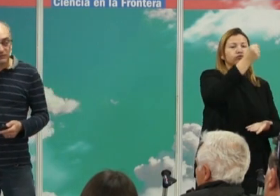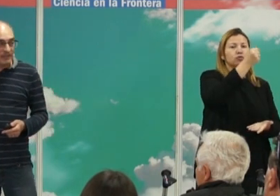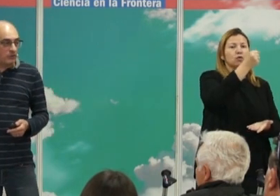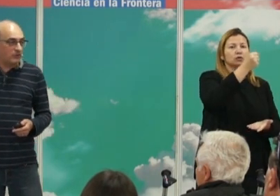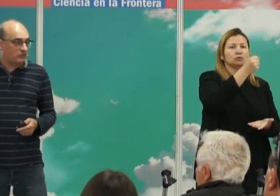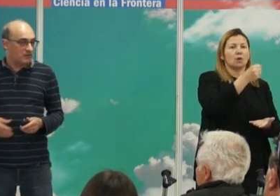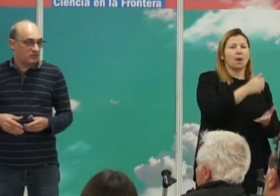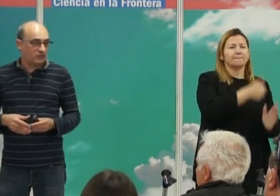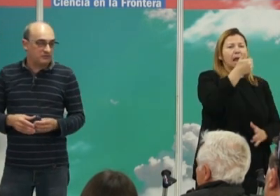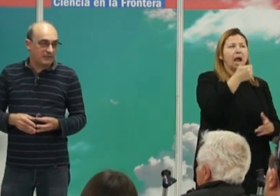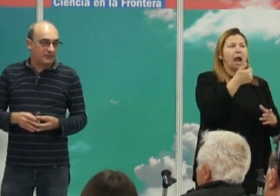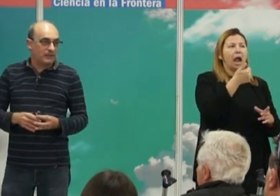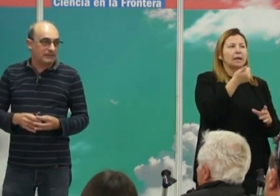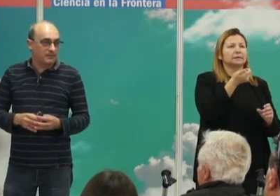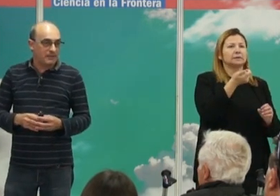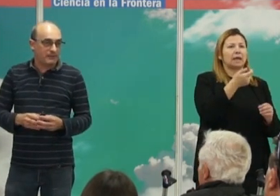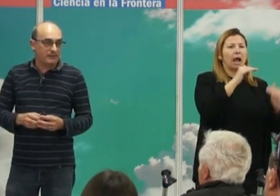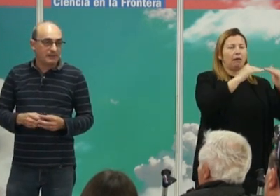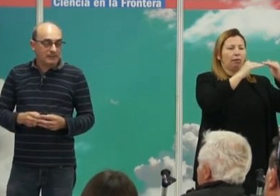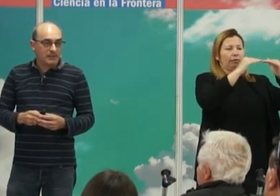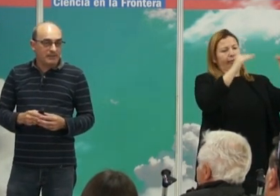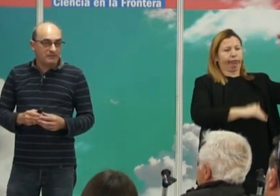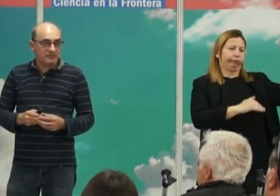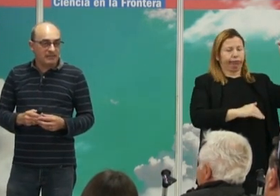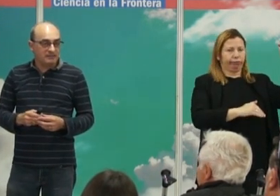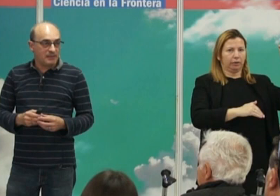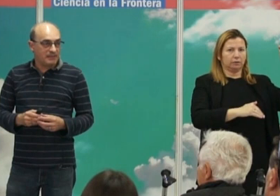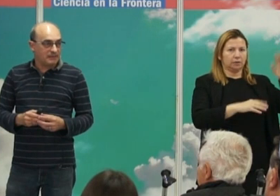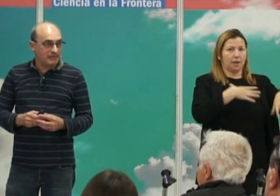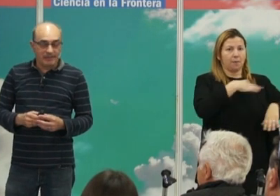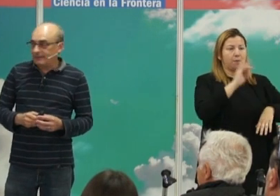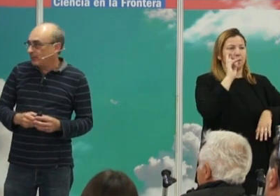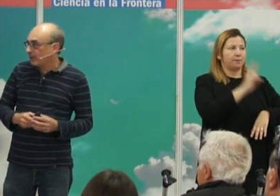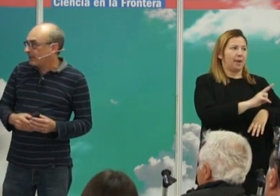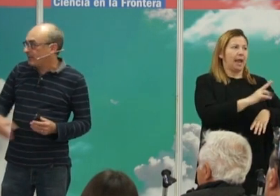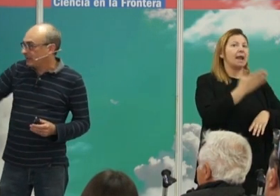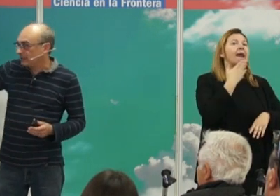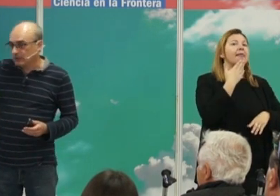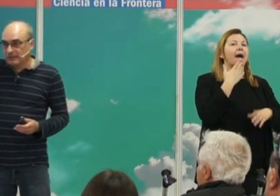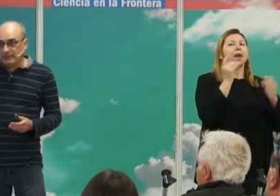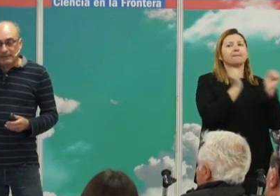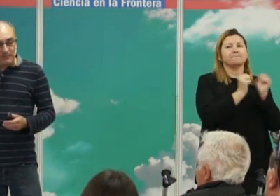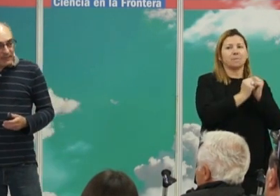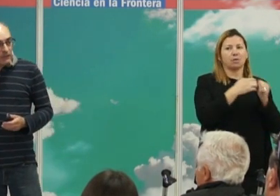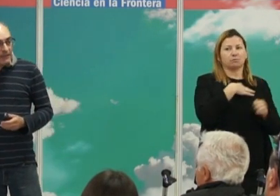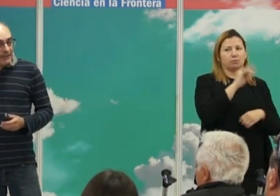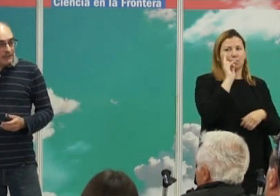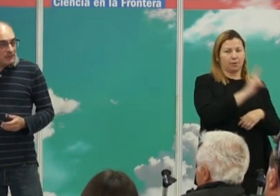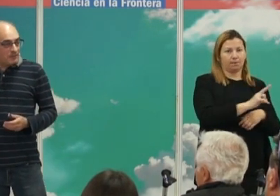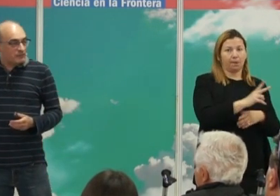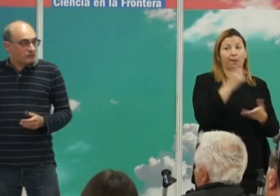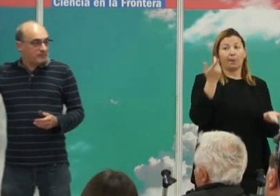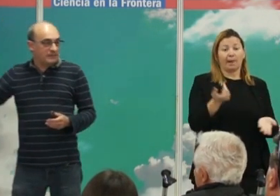asociado sobre todo a estos episodios de desigualdad que empiezan a manifestarse a partir de la edad del bronce por tanto el marcador